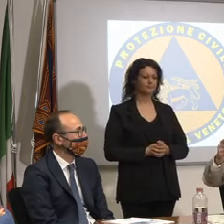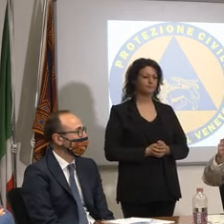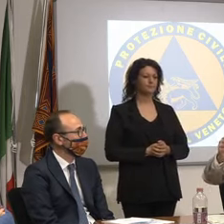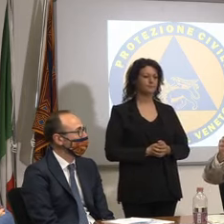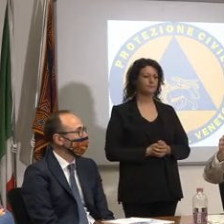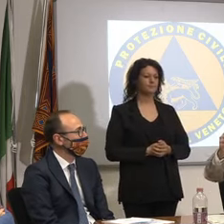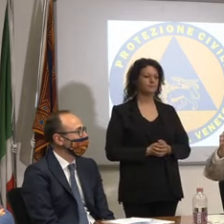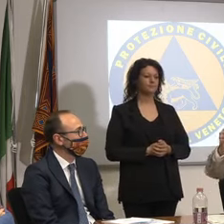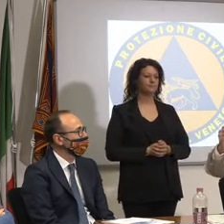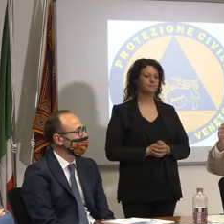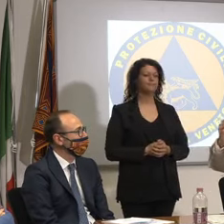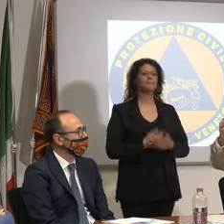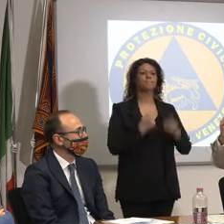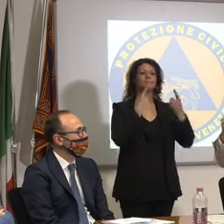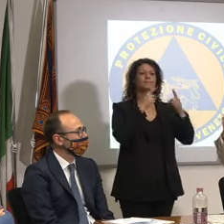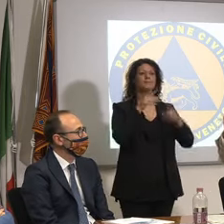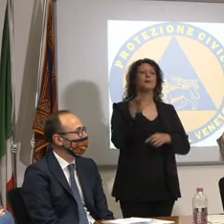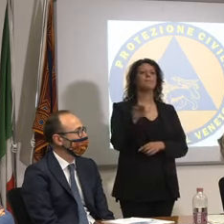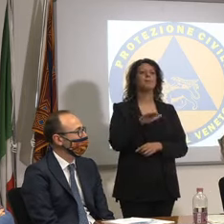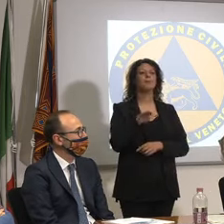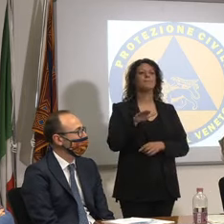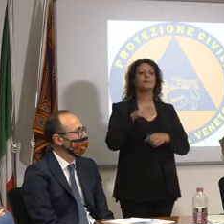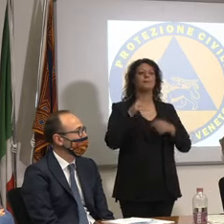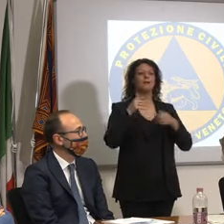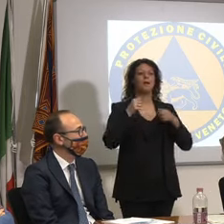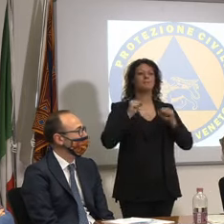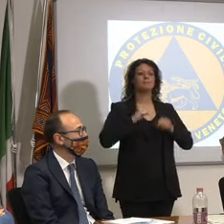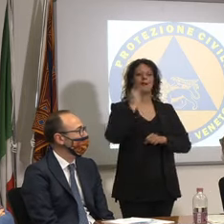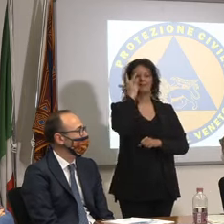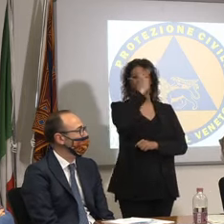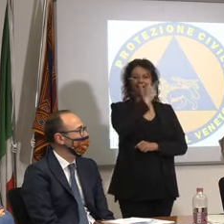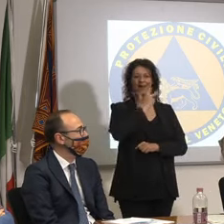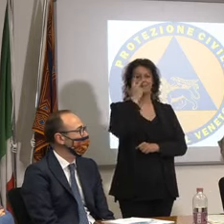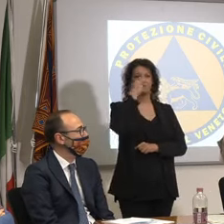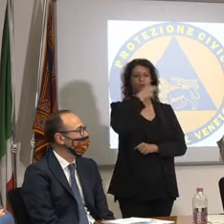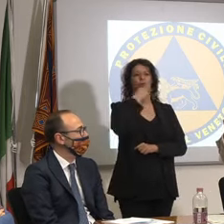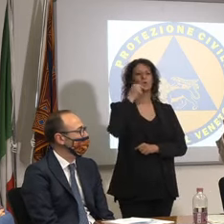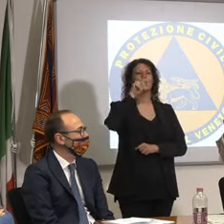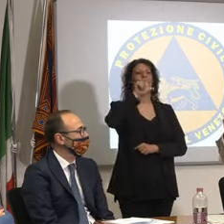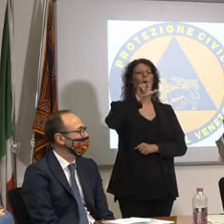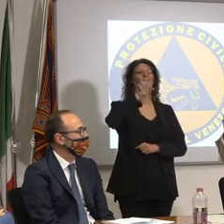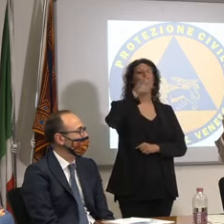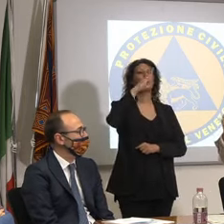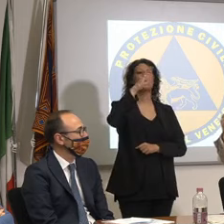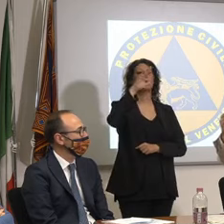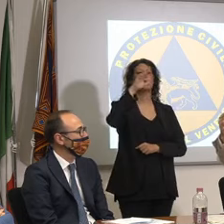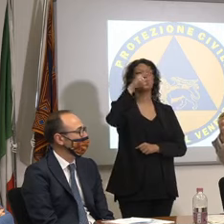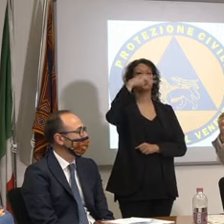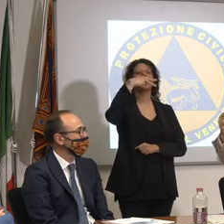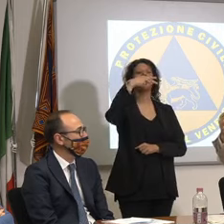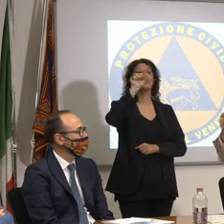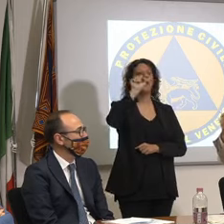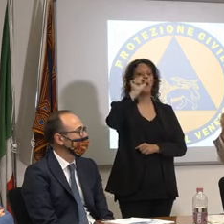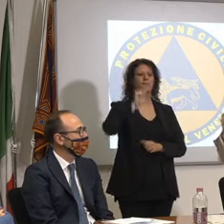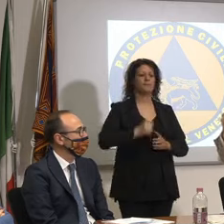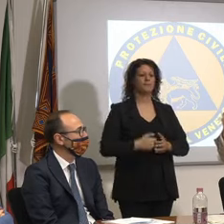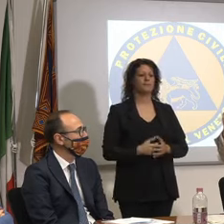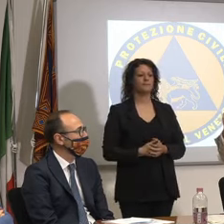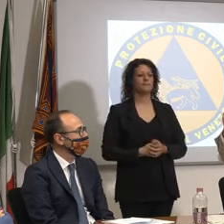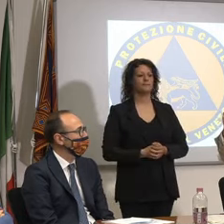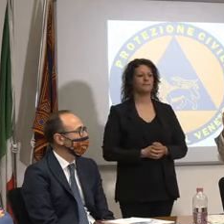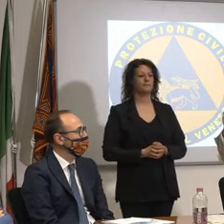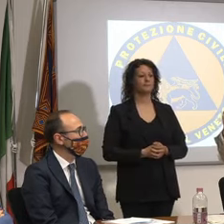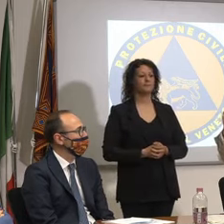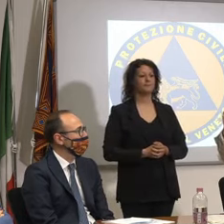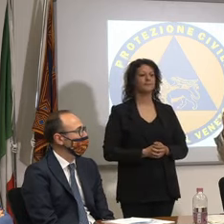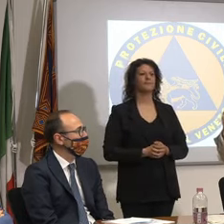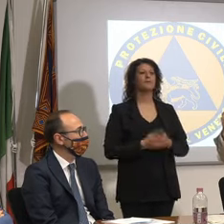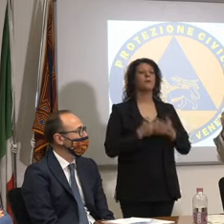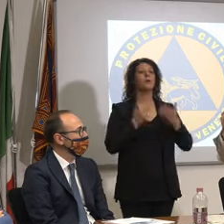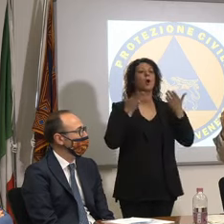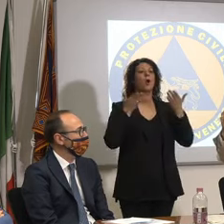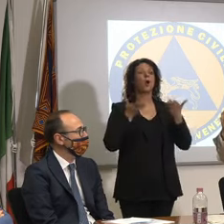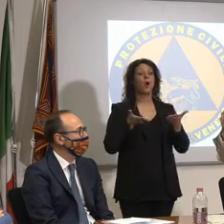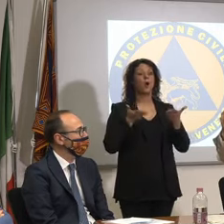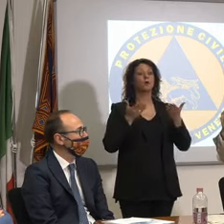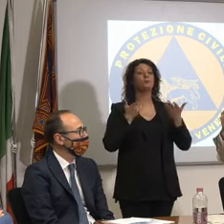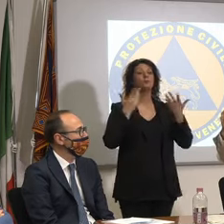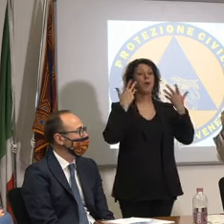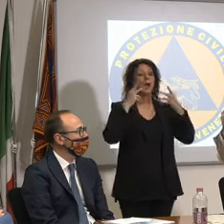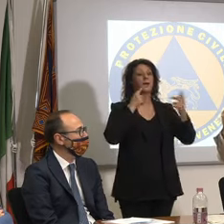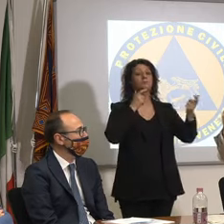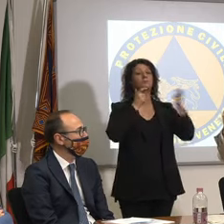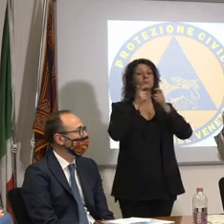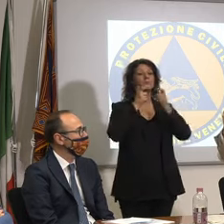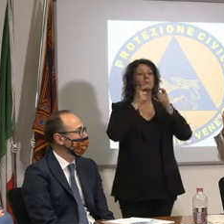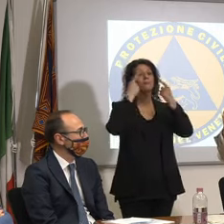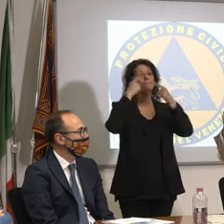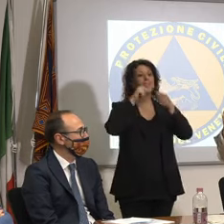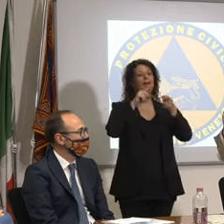questa è una bimba di treviso l'una che ci manda questo frado stamattina abbiamo fatto anche un primo incontro per la mostra dei bimbi viene fuori una bella